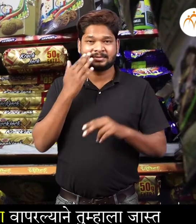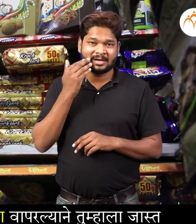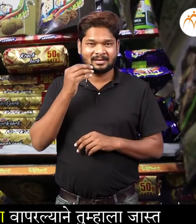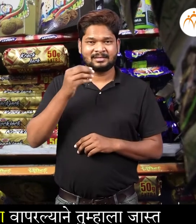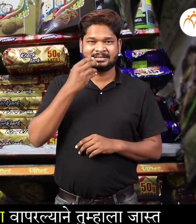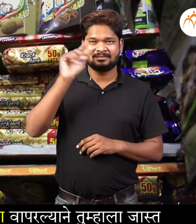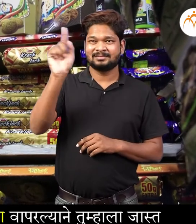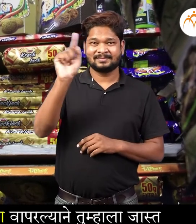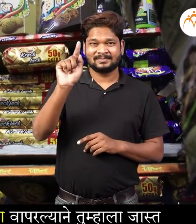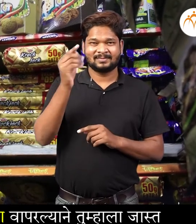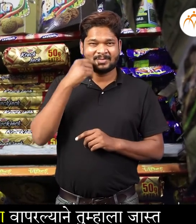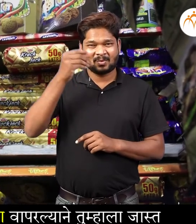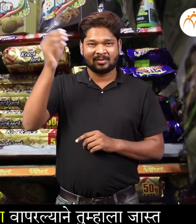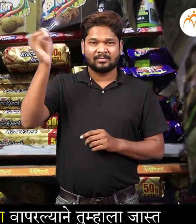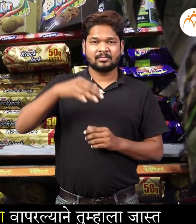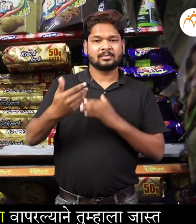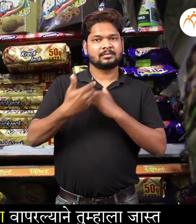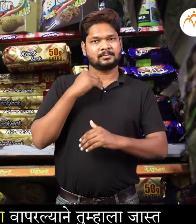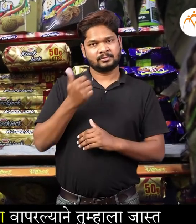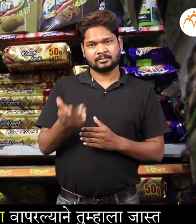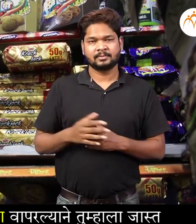तुम्हाला जास्ता घातक ठरू शकतो